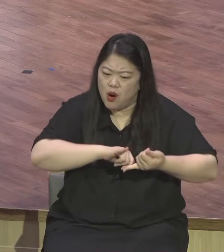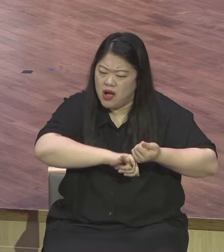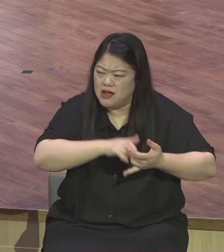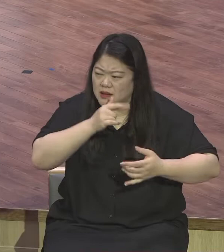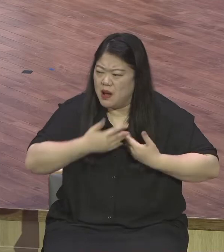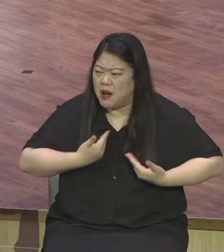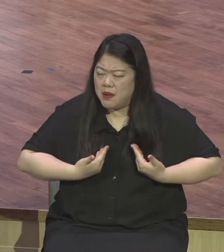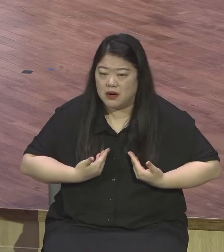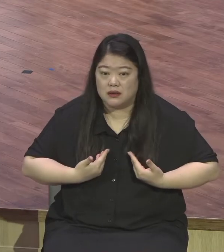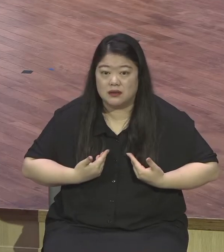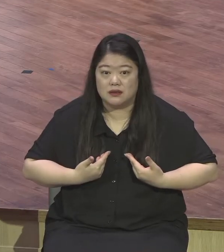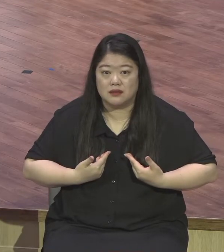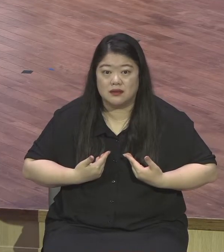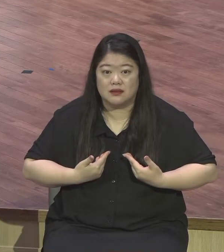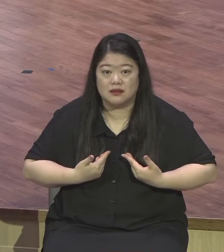은혜를 못 받았다는 겁니다